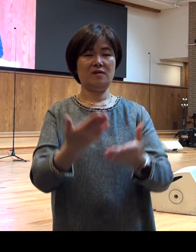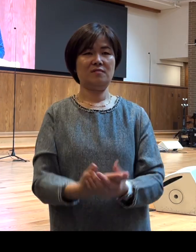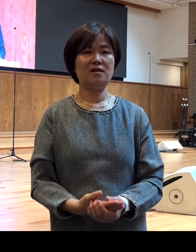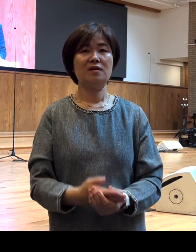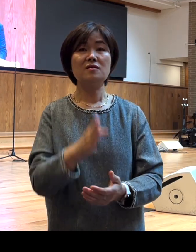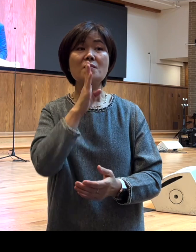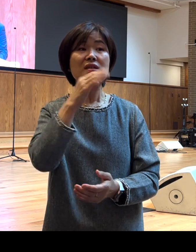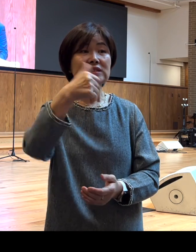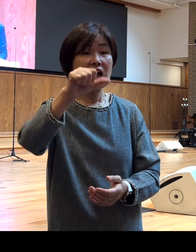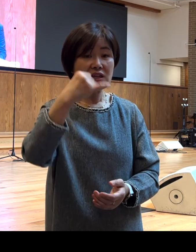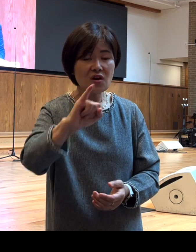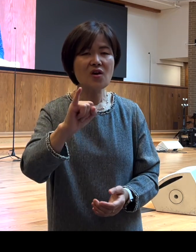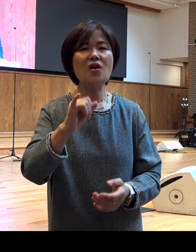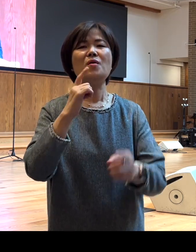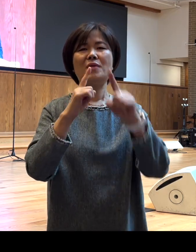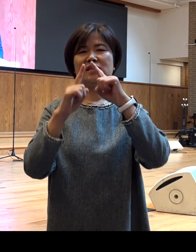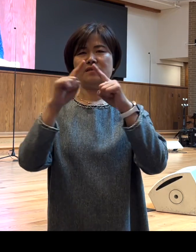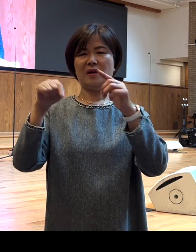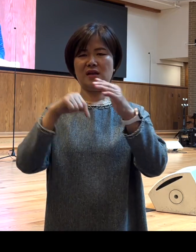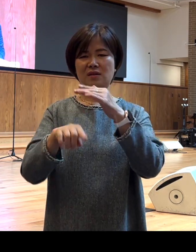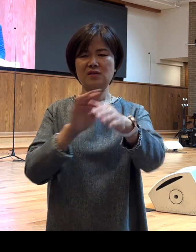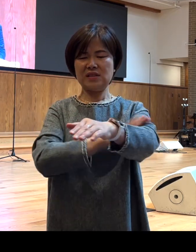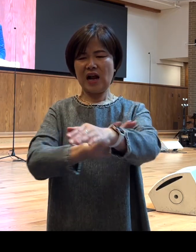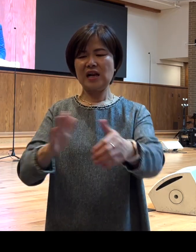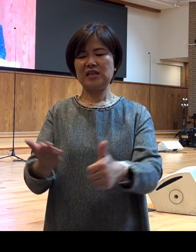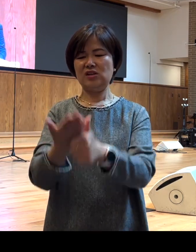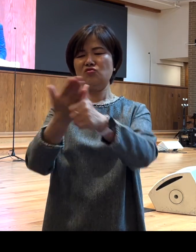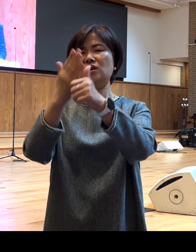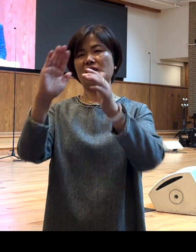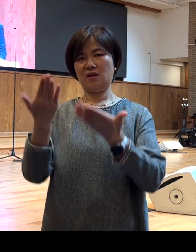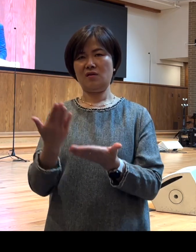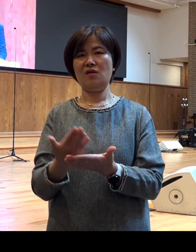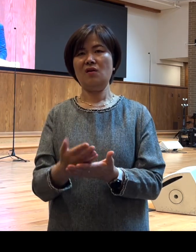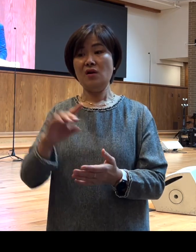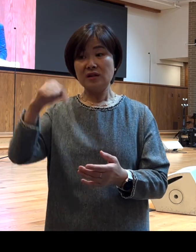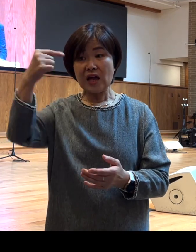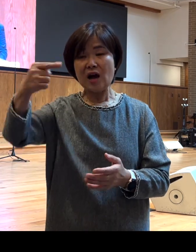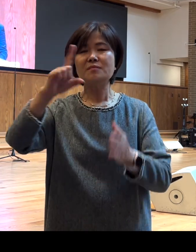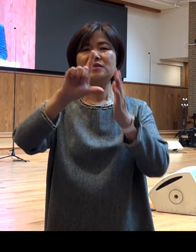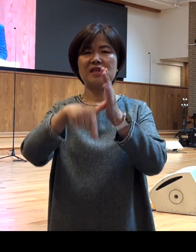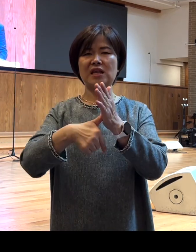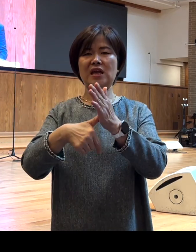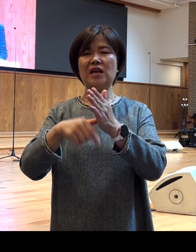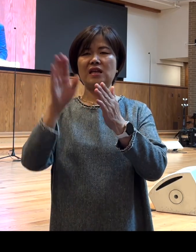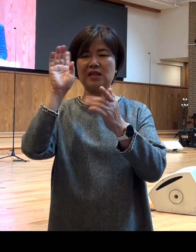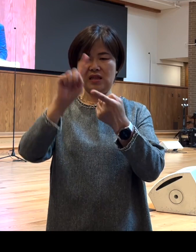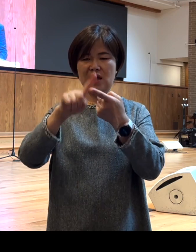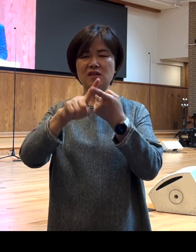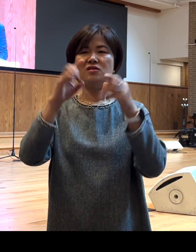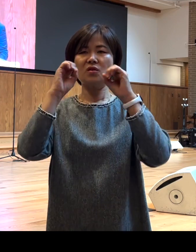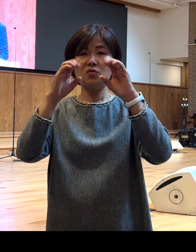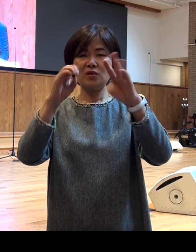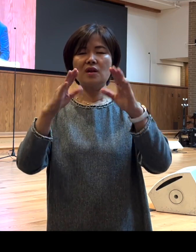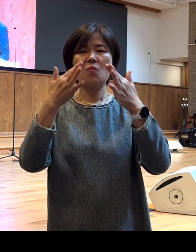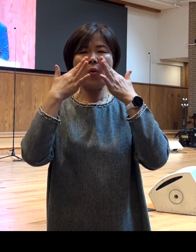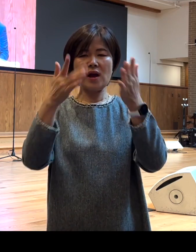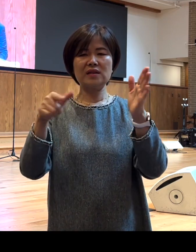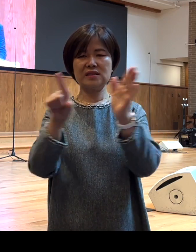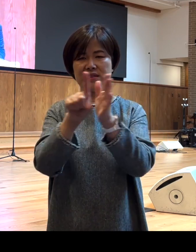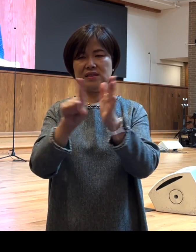자녀들을 말씀 안에서 잘 키우는 것 다음 세대를 향한 선교다라고 하는 확신이 들었습니다 그래서